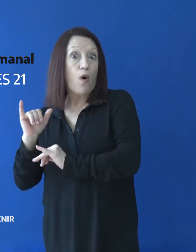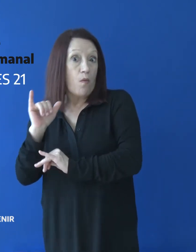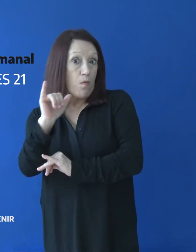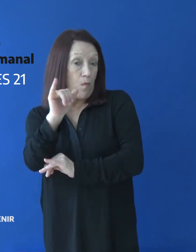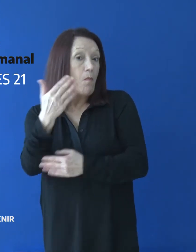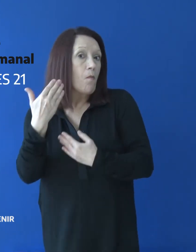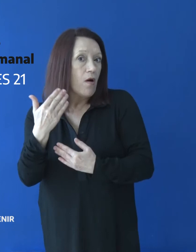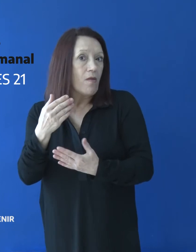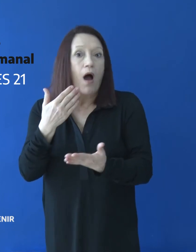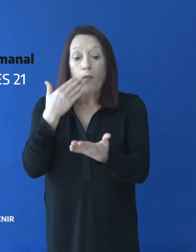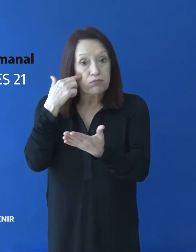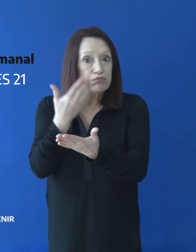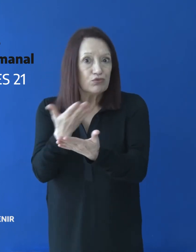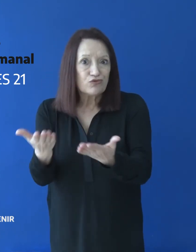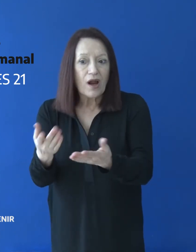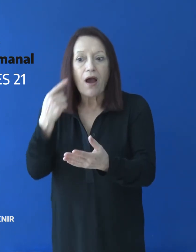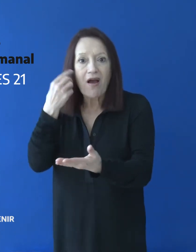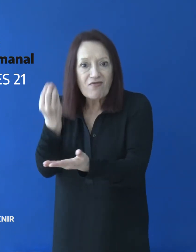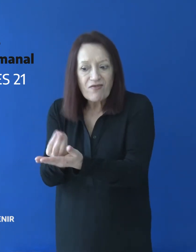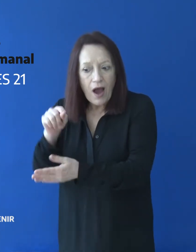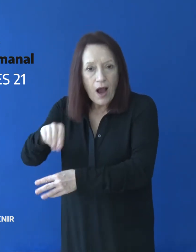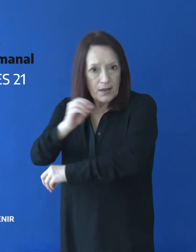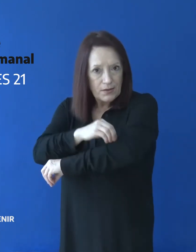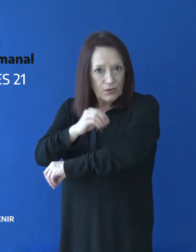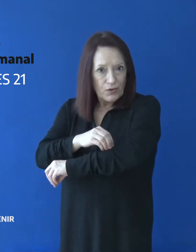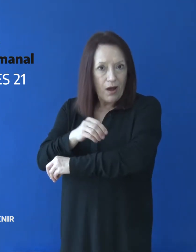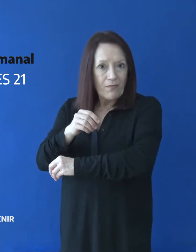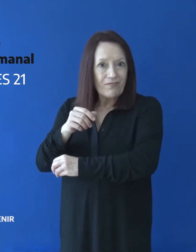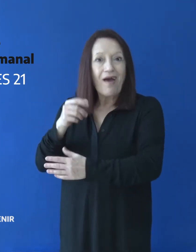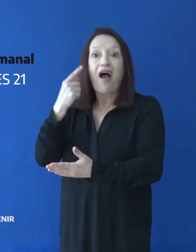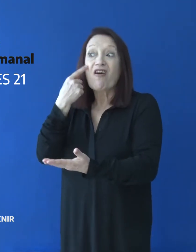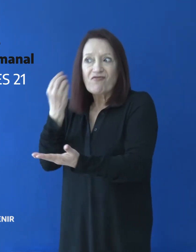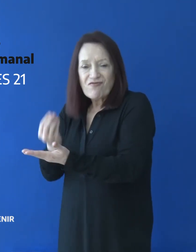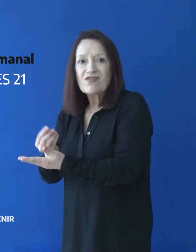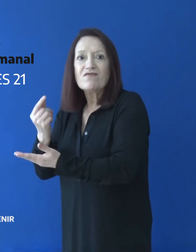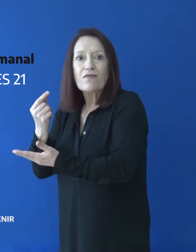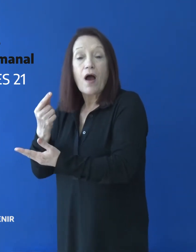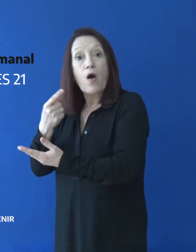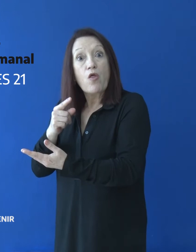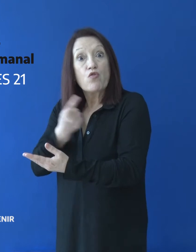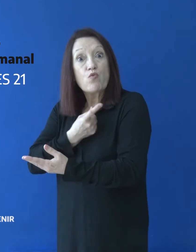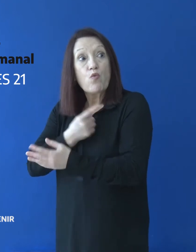deberán certificar que son residentes de la provincia con domicilio en la localidad de destino.